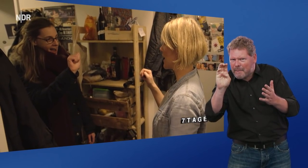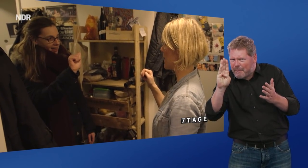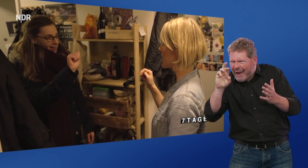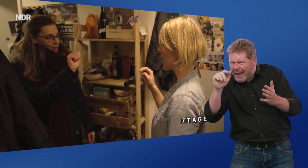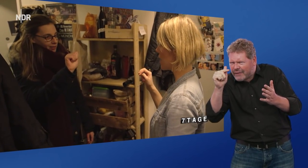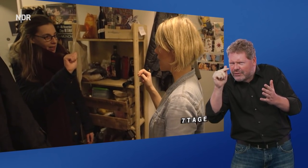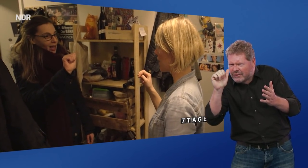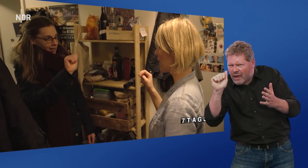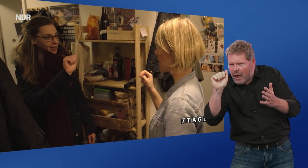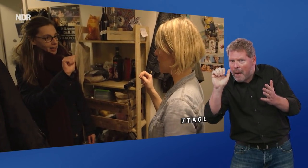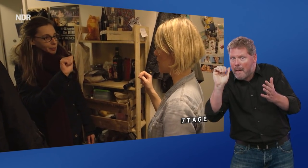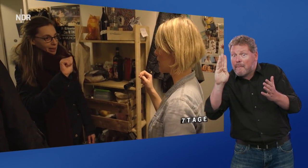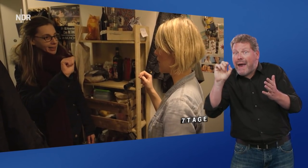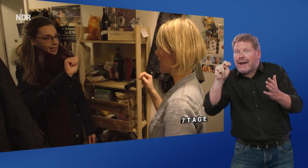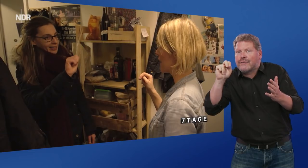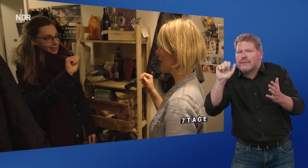Bertha? Bernadette.